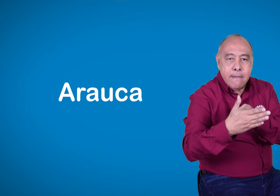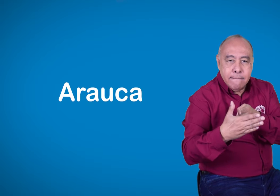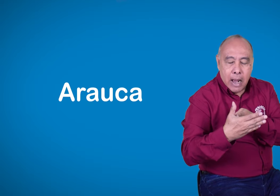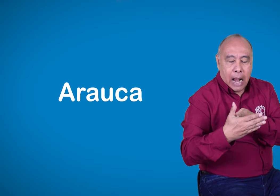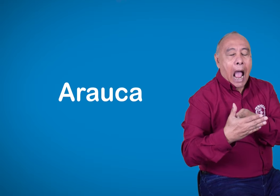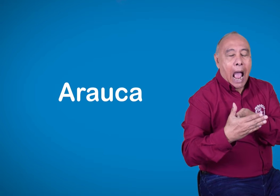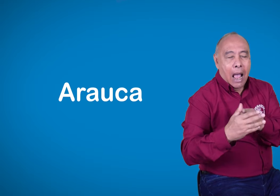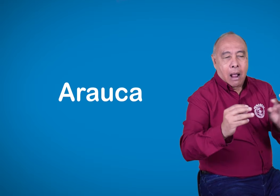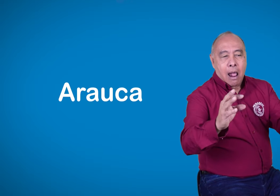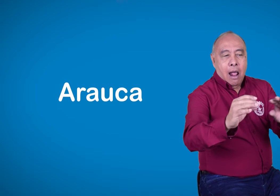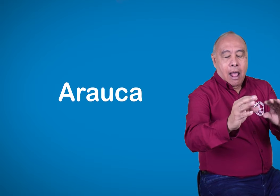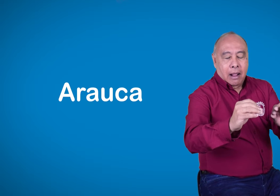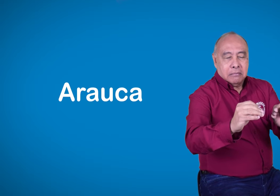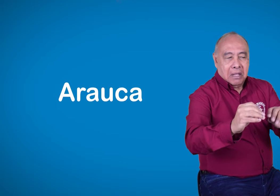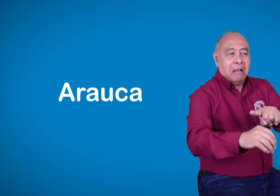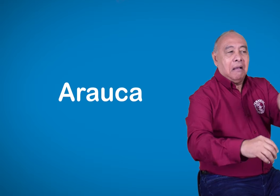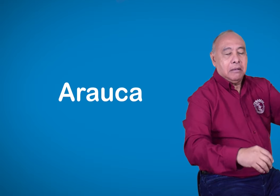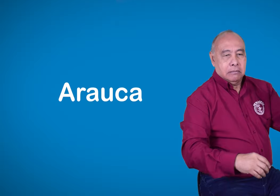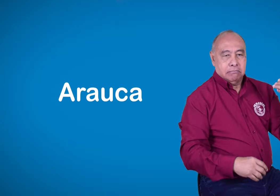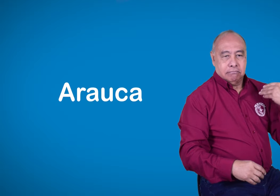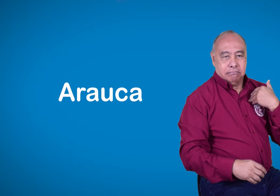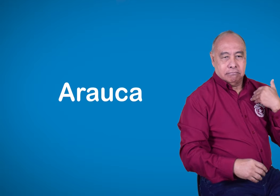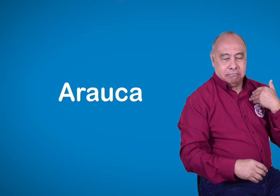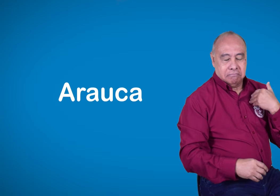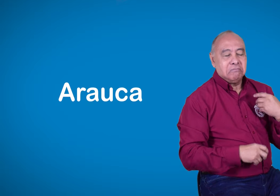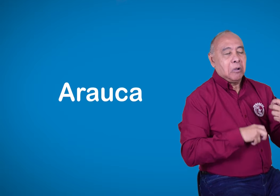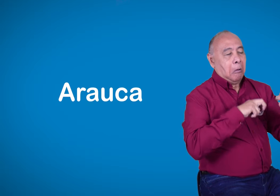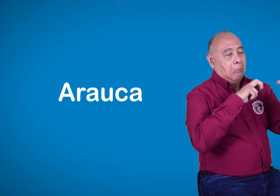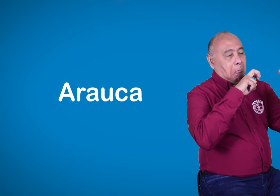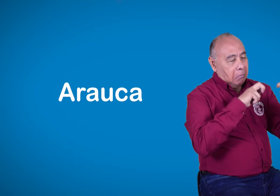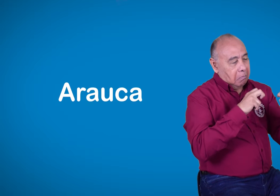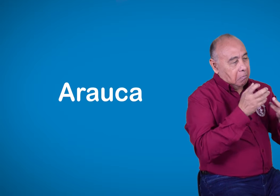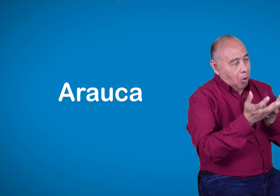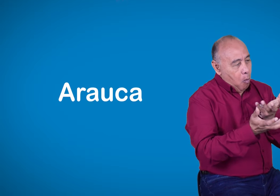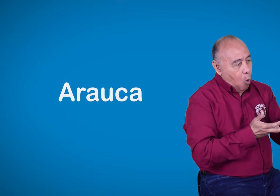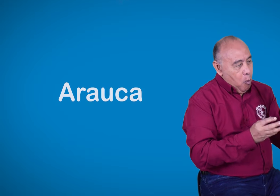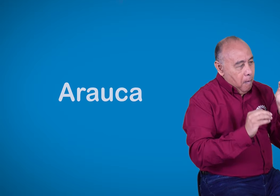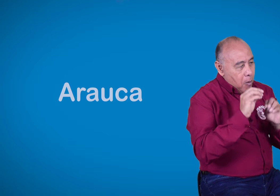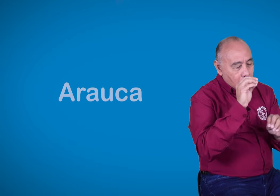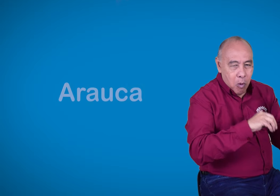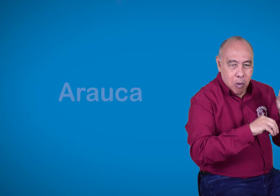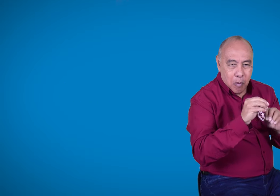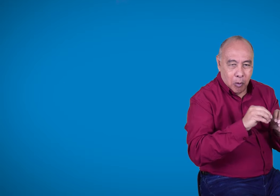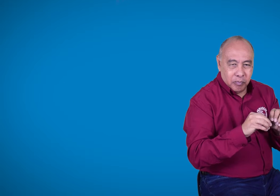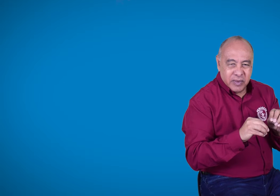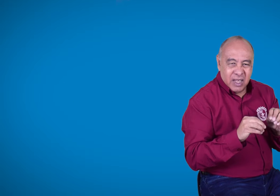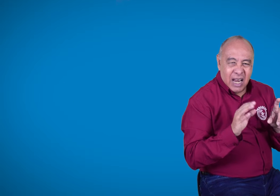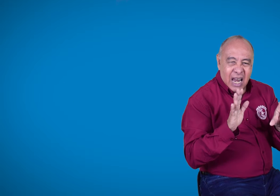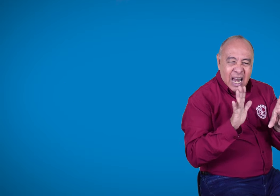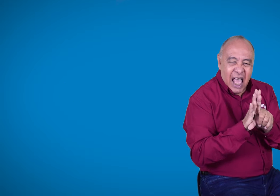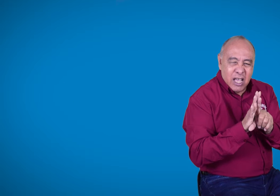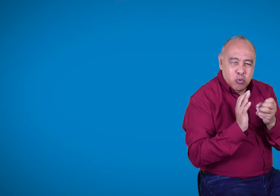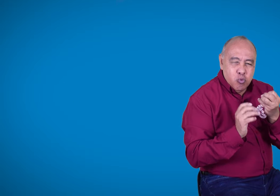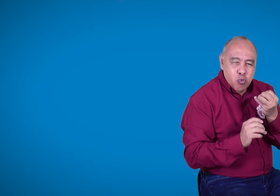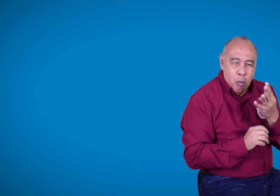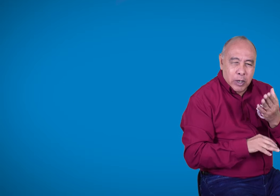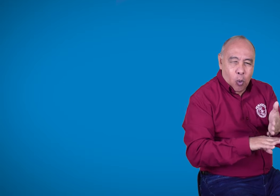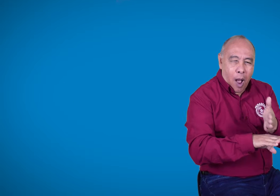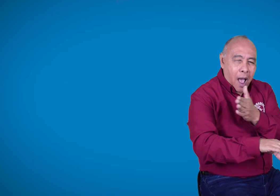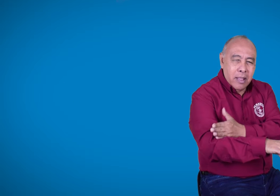encontraba barreras. Después de este diálogo, se acercaron y nos sentamos a realizar el primer proyecto de ley, que es este,